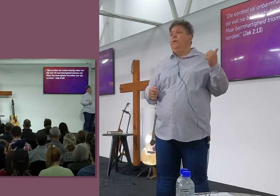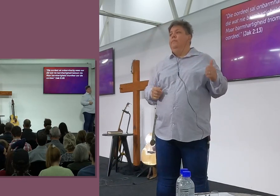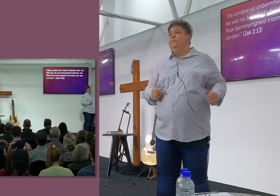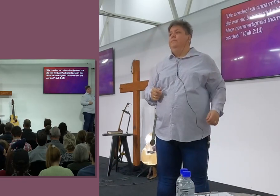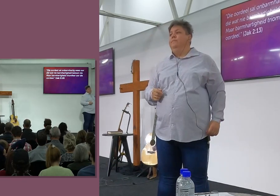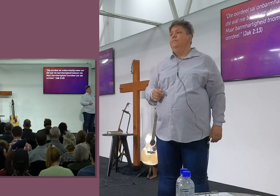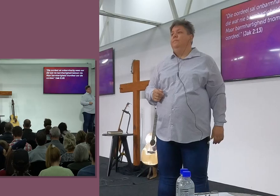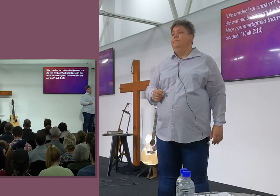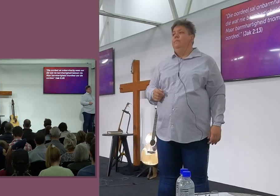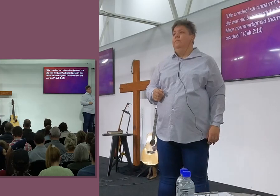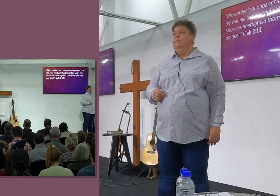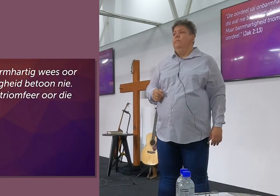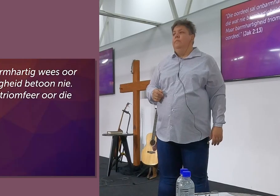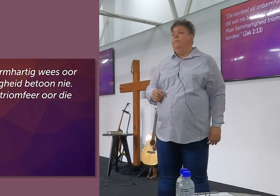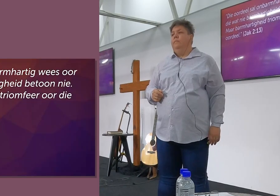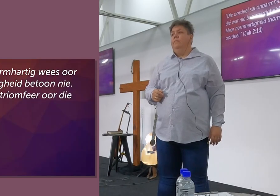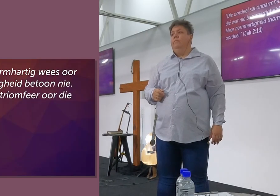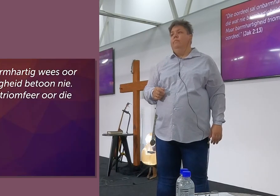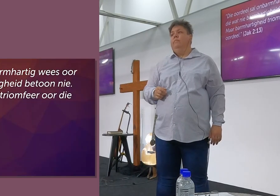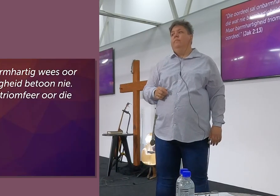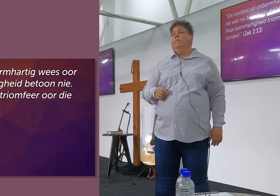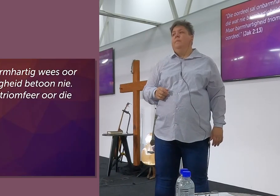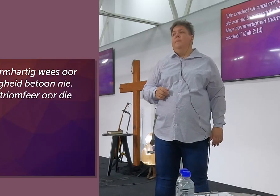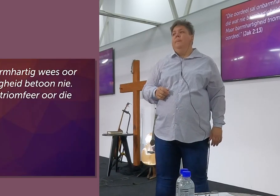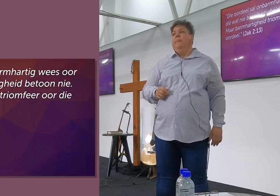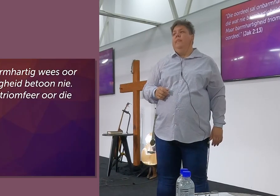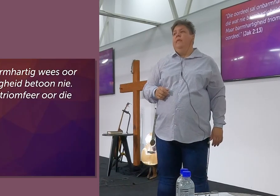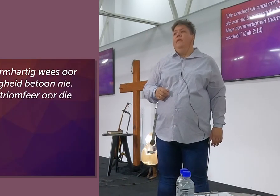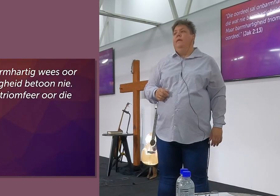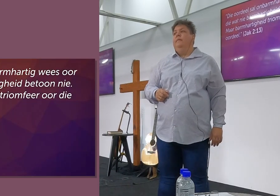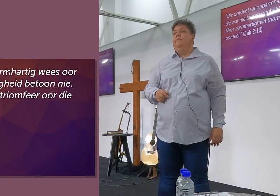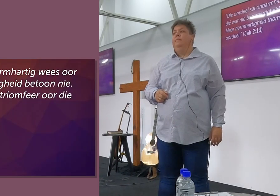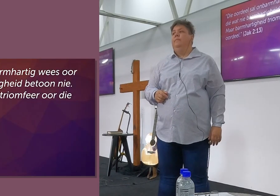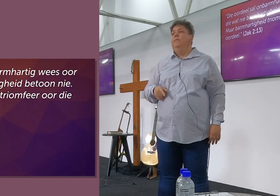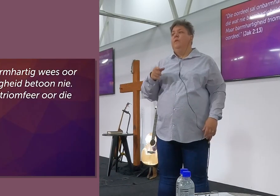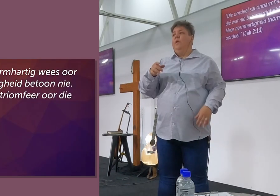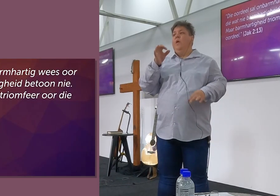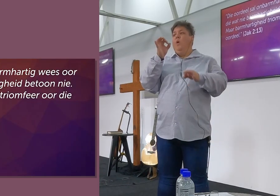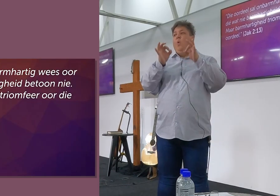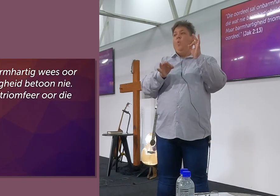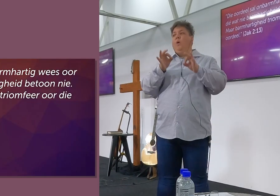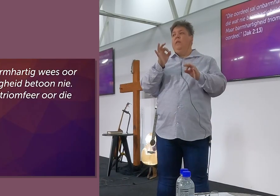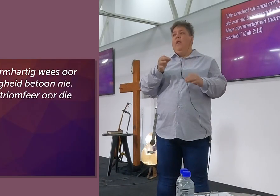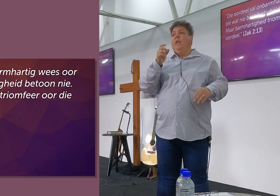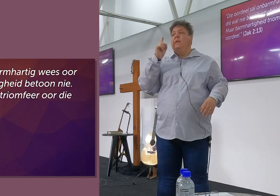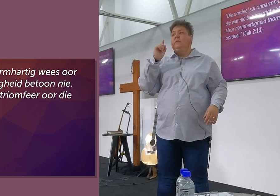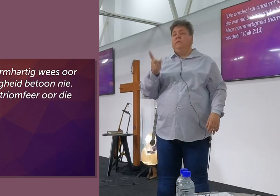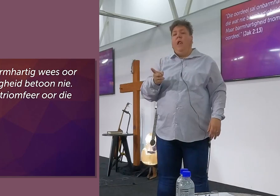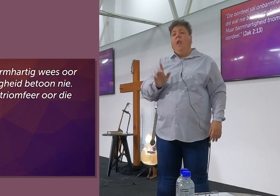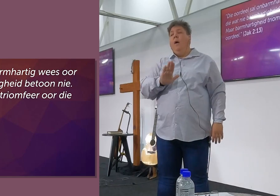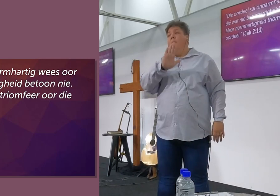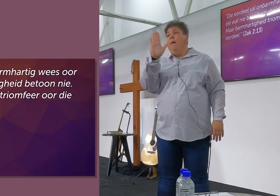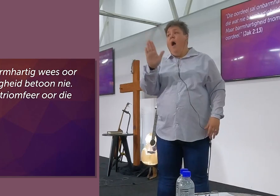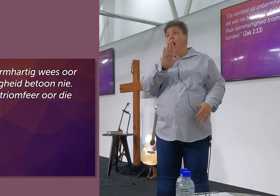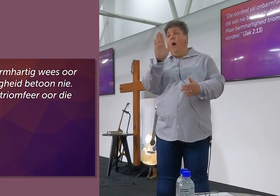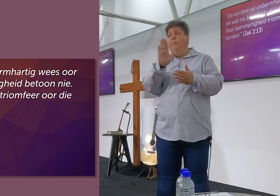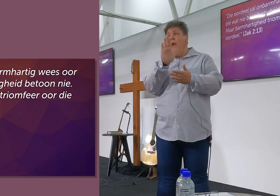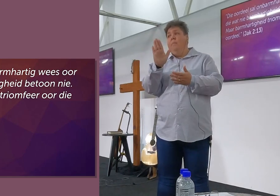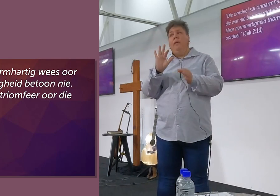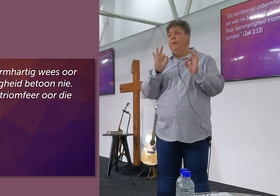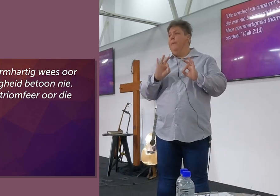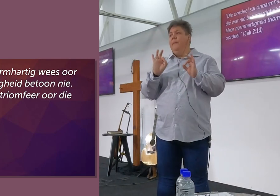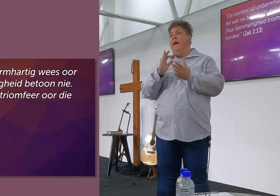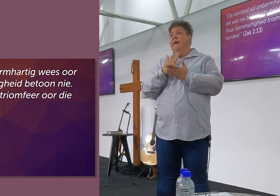hoop, julle kom het ook achter. So in Jacobus 2 vers 13 skryf Jacobus en hy sê die oordeel sal onbaramartig wees oor die wat